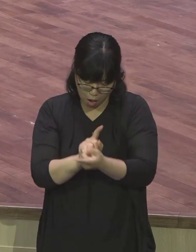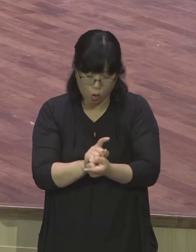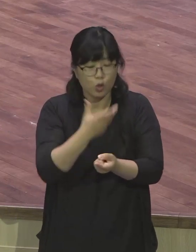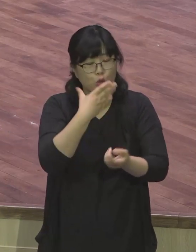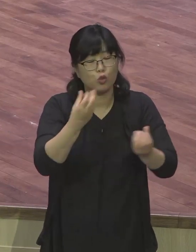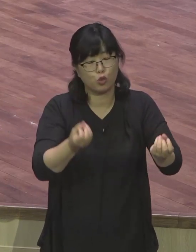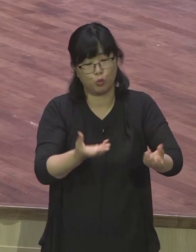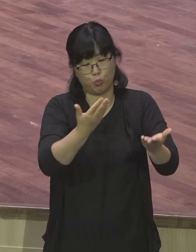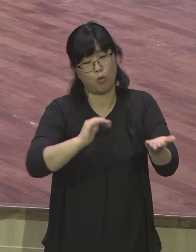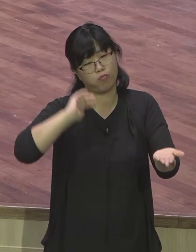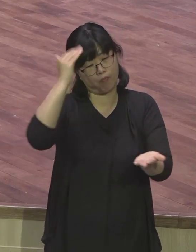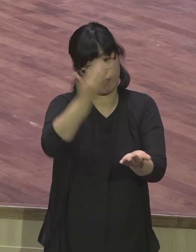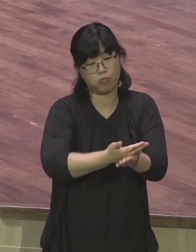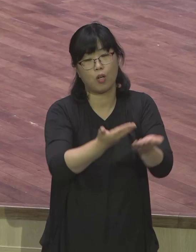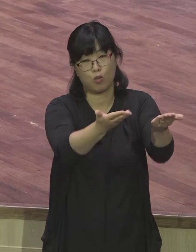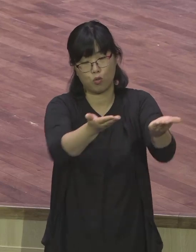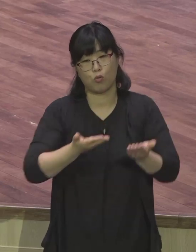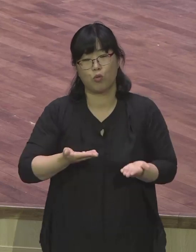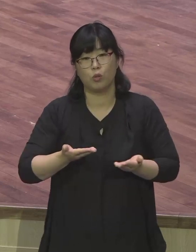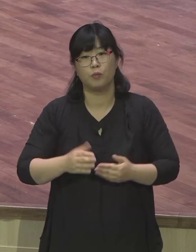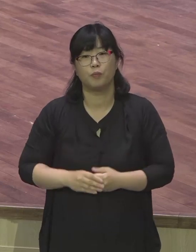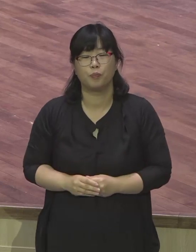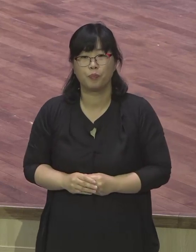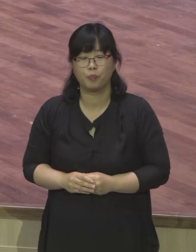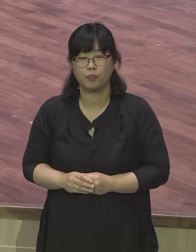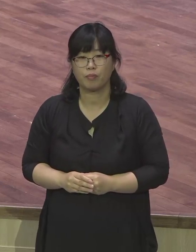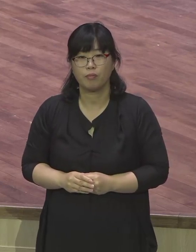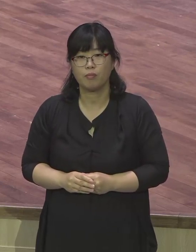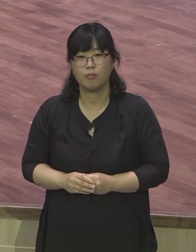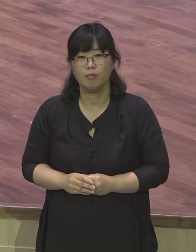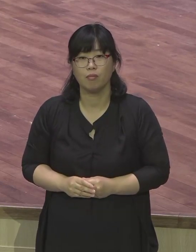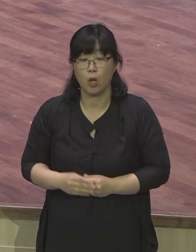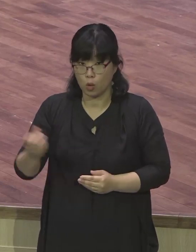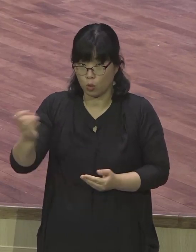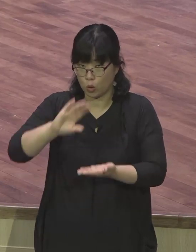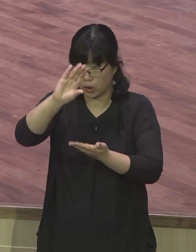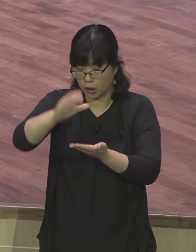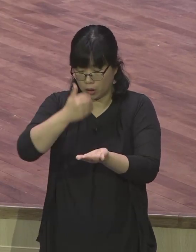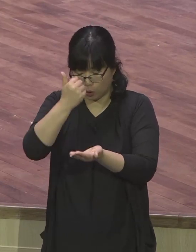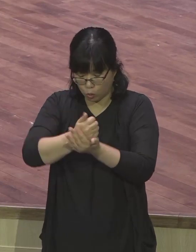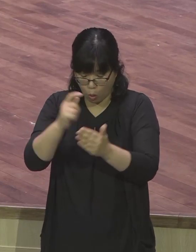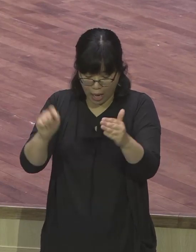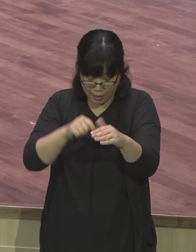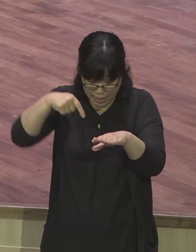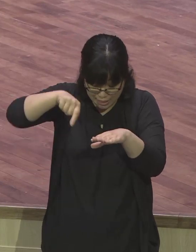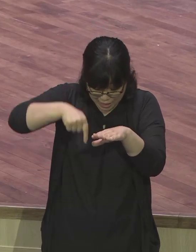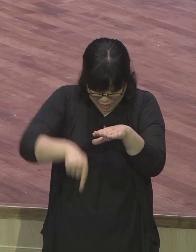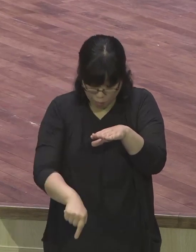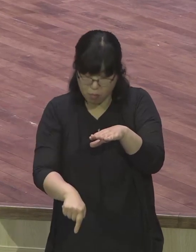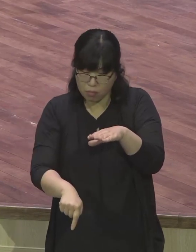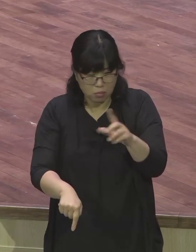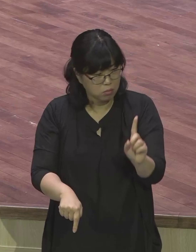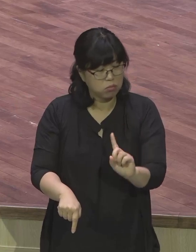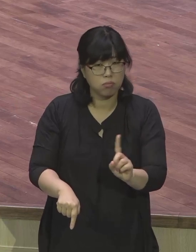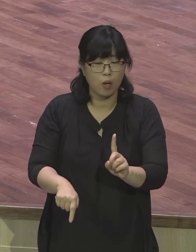것을 말하는 것입니다 그리고 그리스도 안에 있는 깊이란 것은 그리스도를 통해서 나의 육신과 마음과 생각이